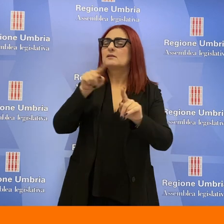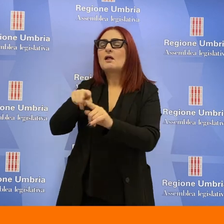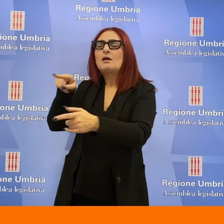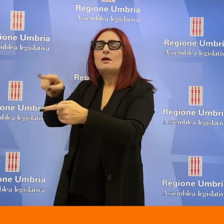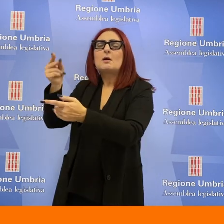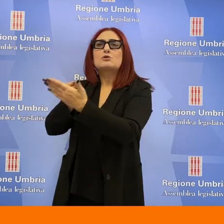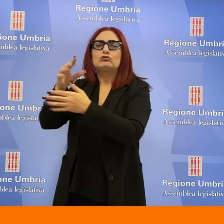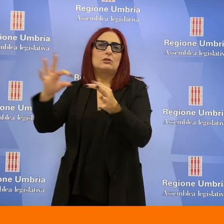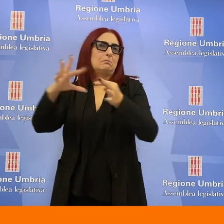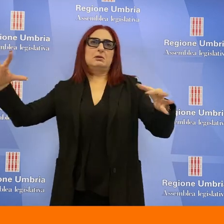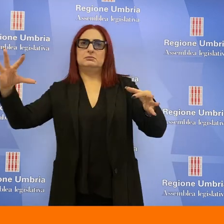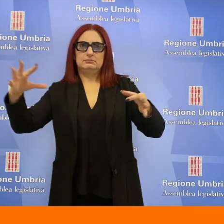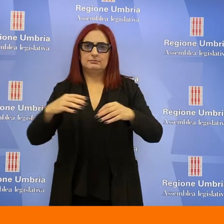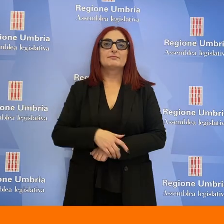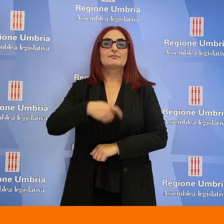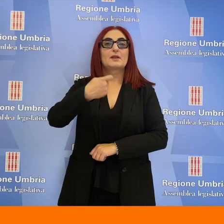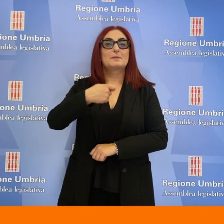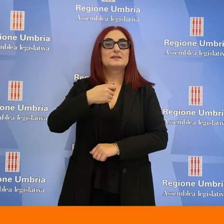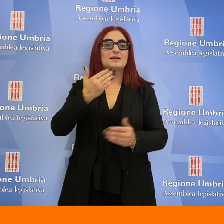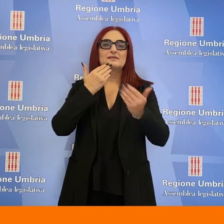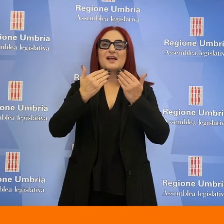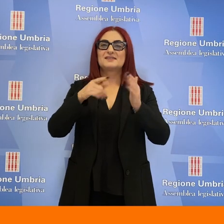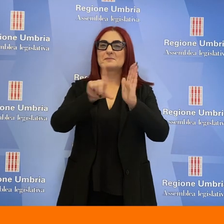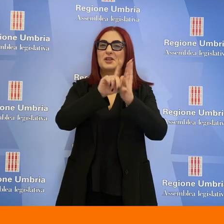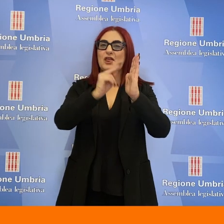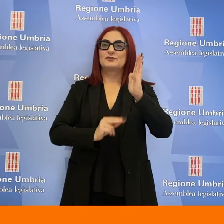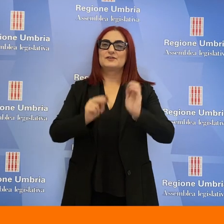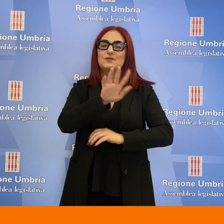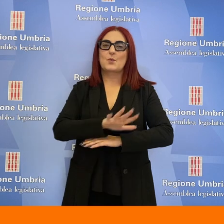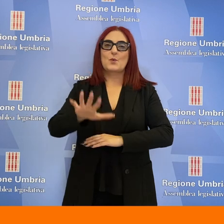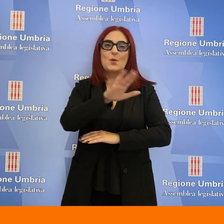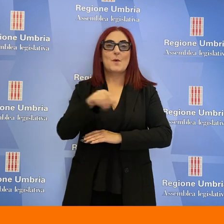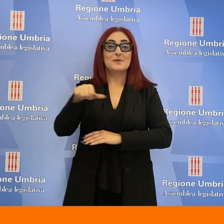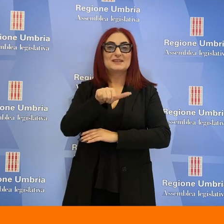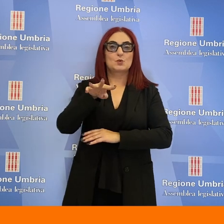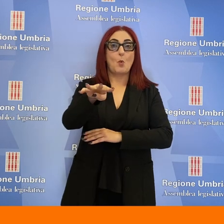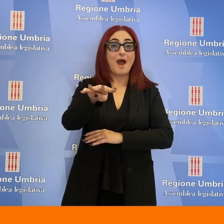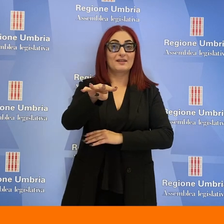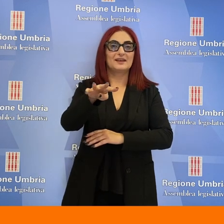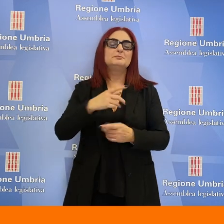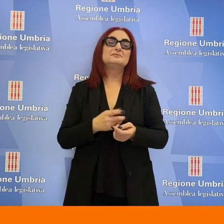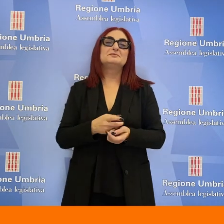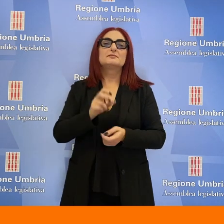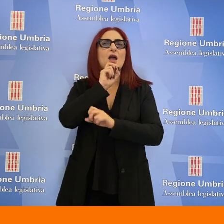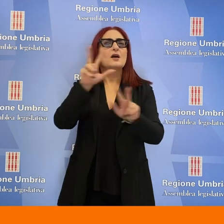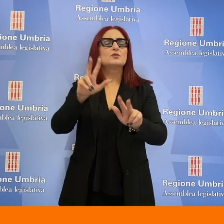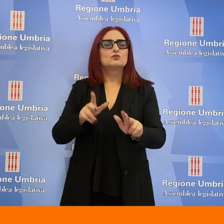tutela. Il presidente dell'Assemblea legislativa dell'Umbria, Marco Squarta, annuncia